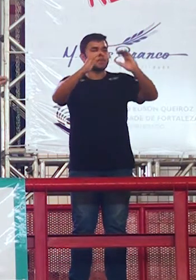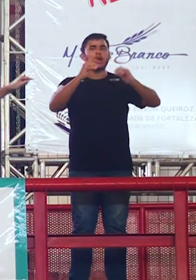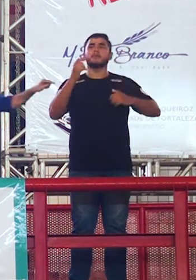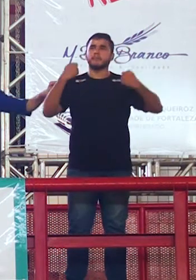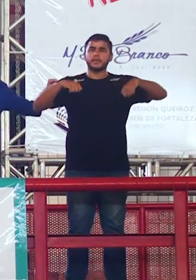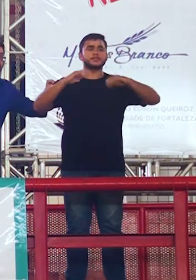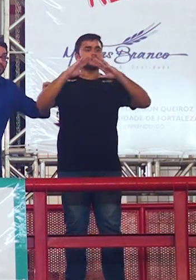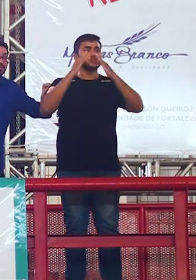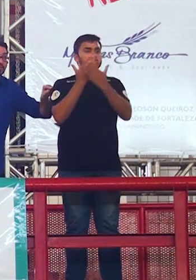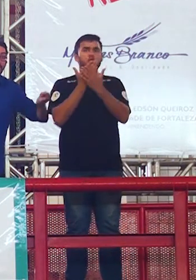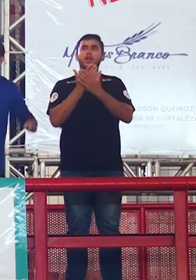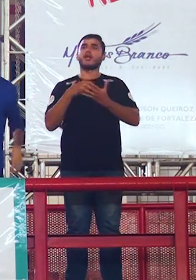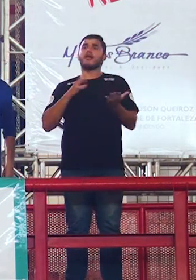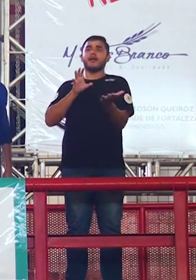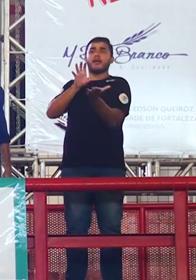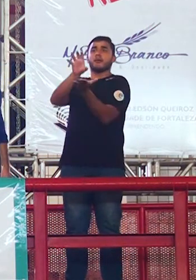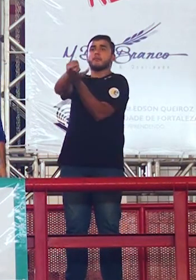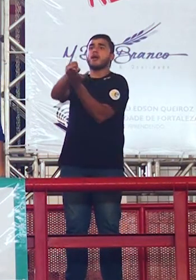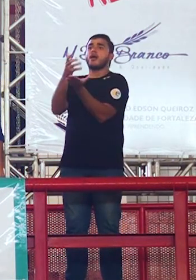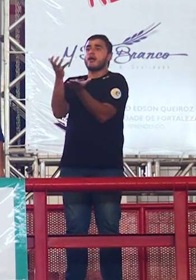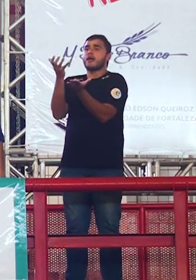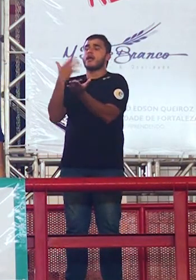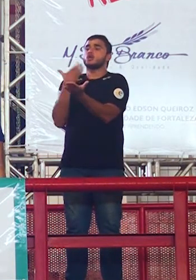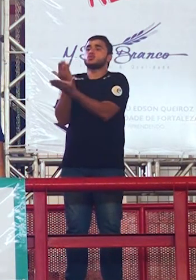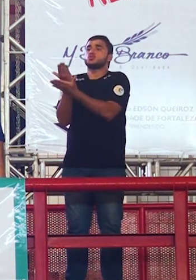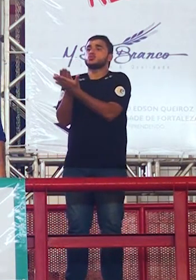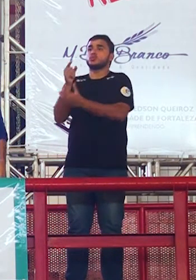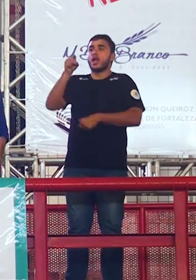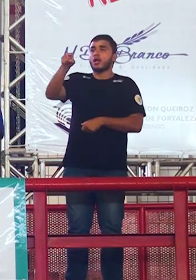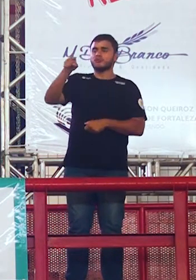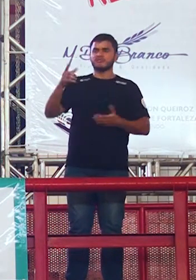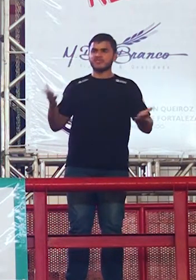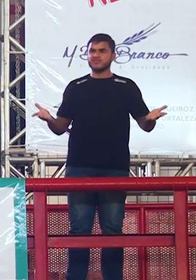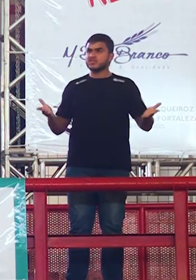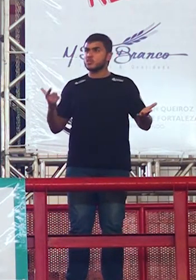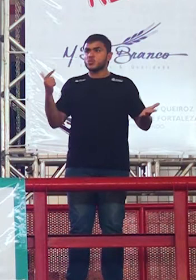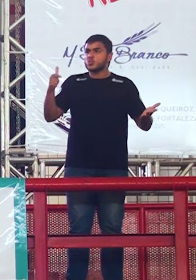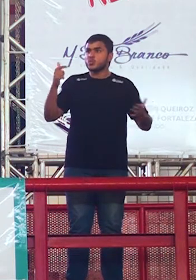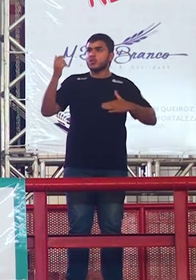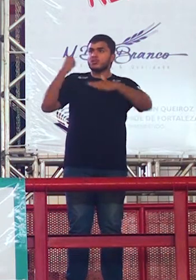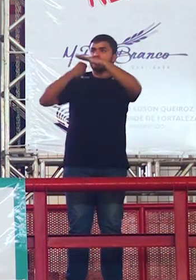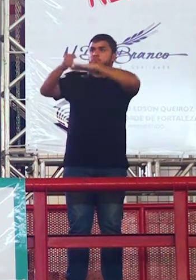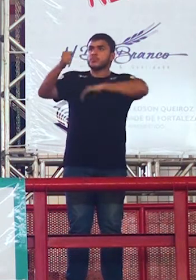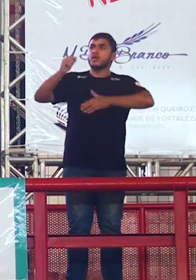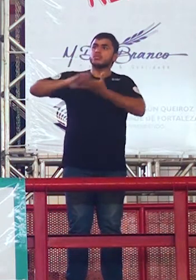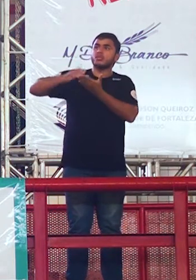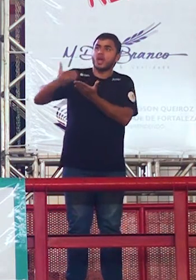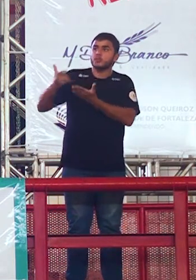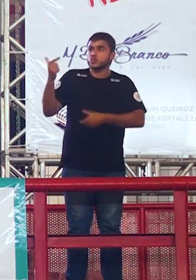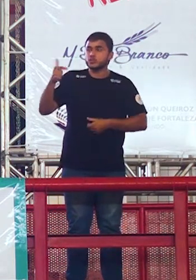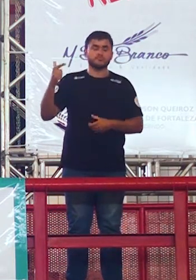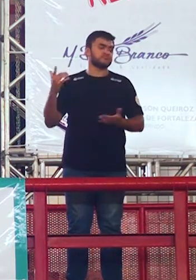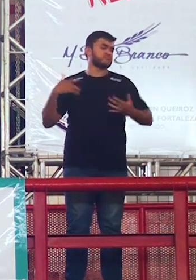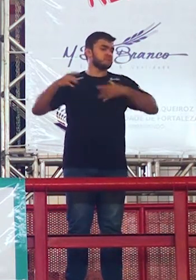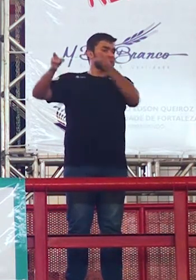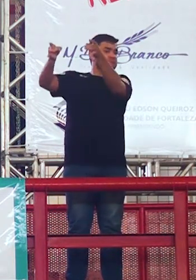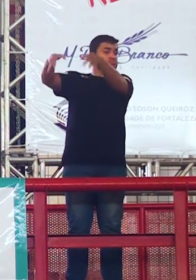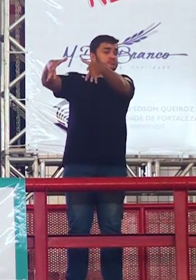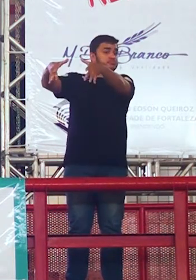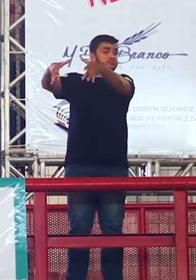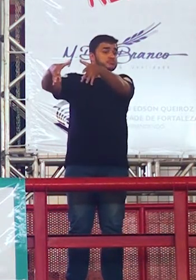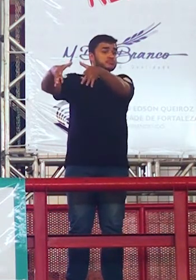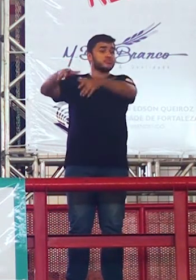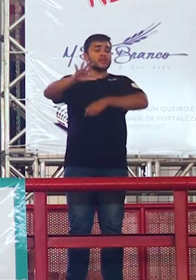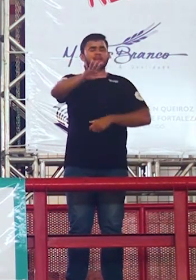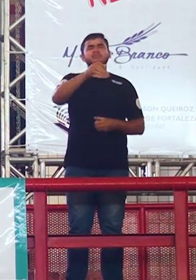porque não tem isso o cara vai sair da escola há uns dez anos eu me lembro uma mãe chegou